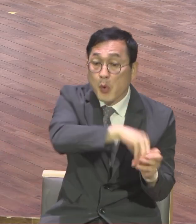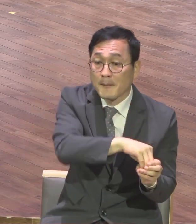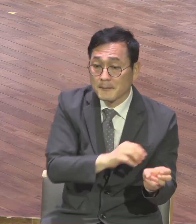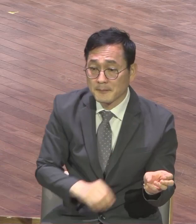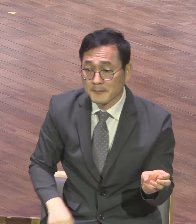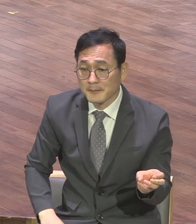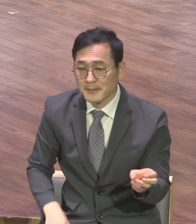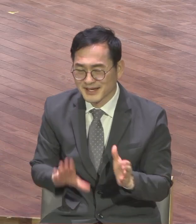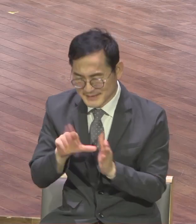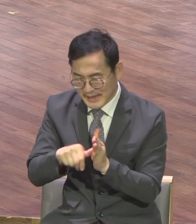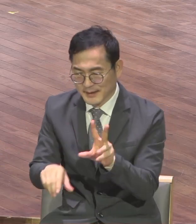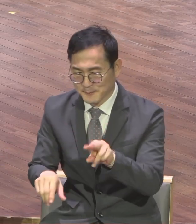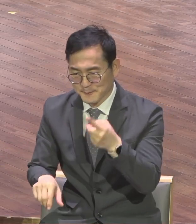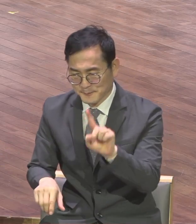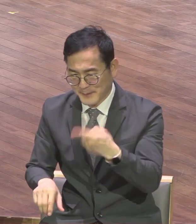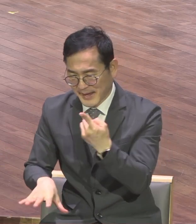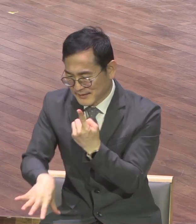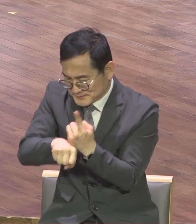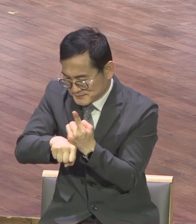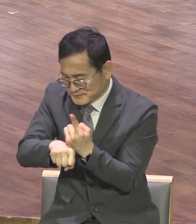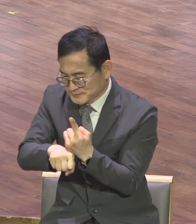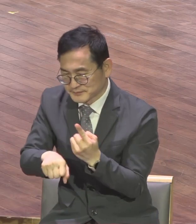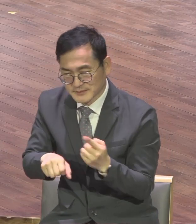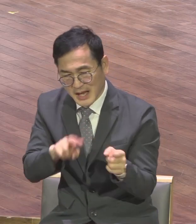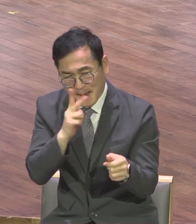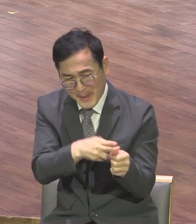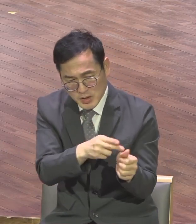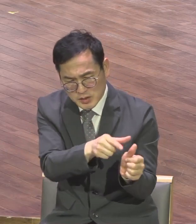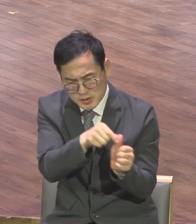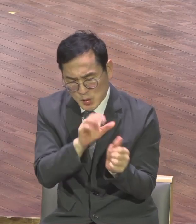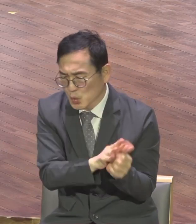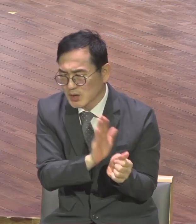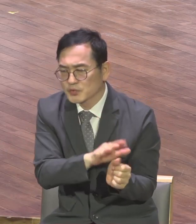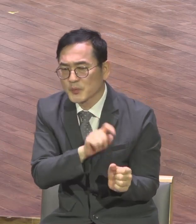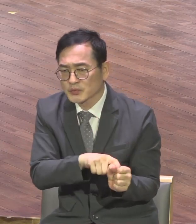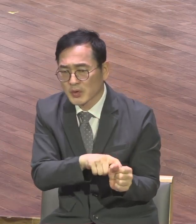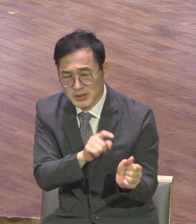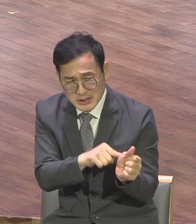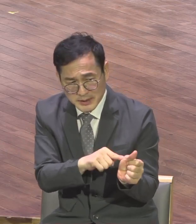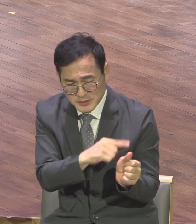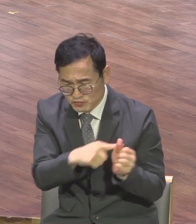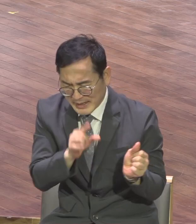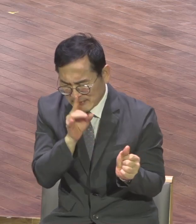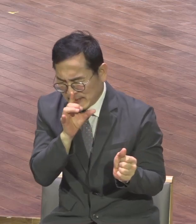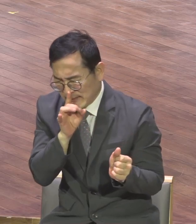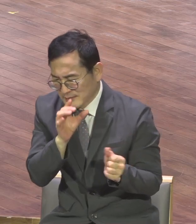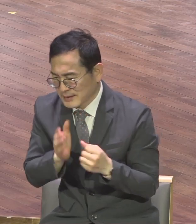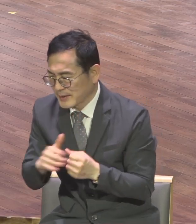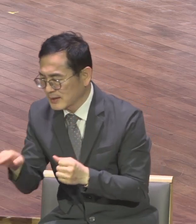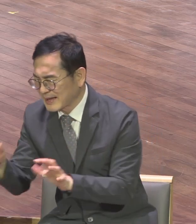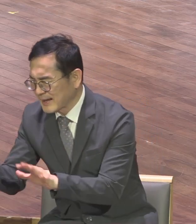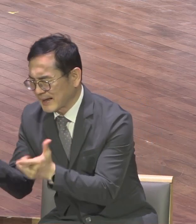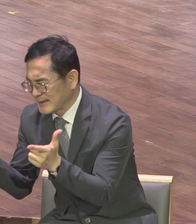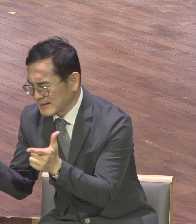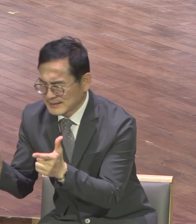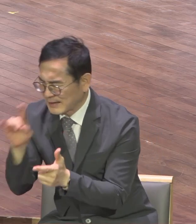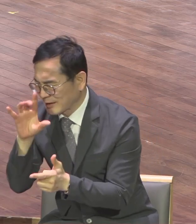바울을 구원하기 위하여 바울을 구원하기 위해서 이들을 의견을 막아버리고 다른